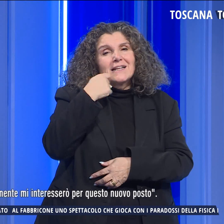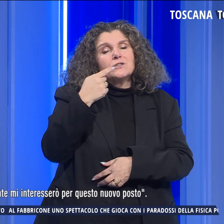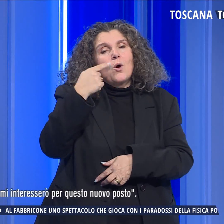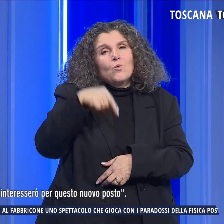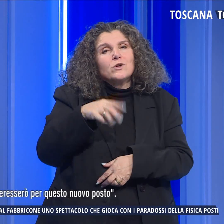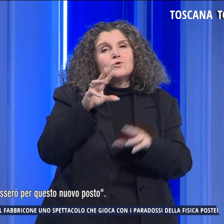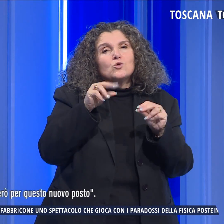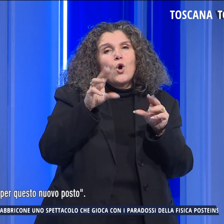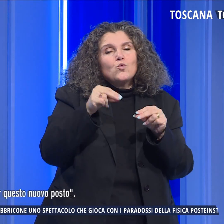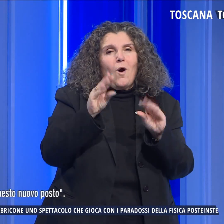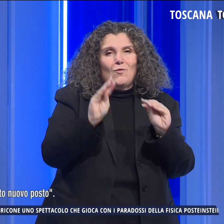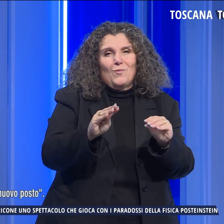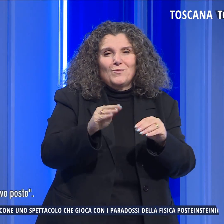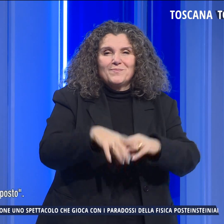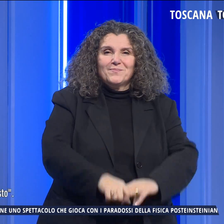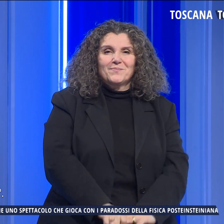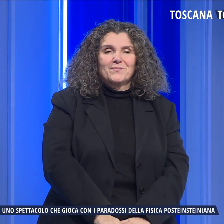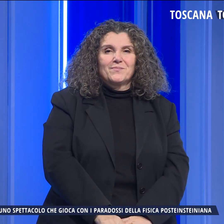questo nuovo posto.